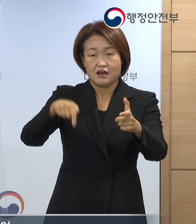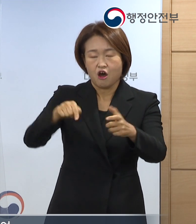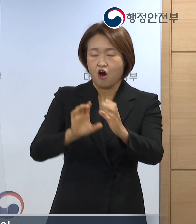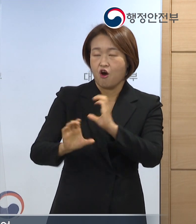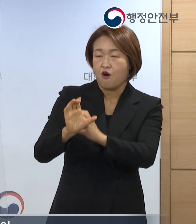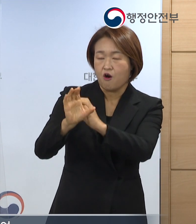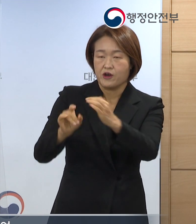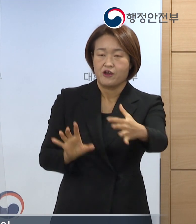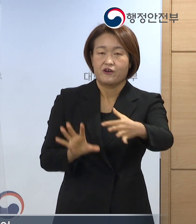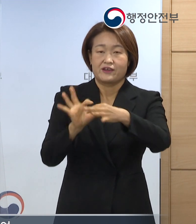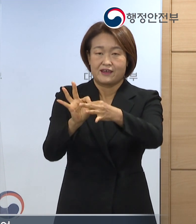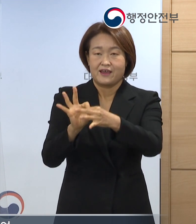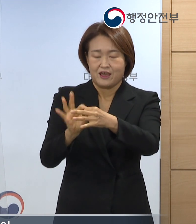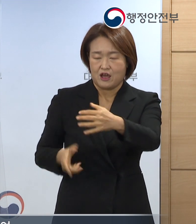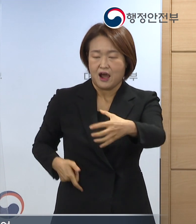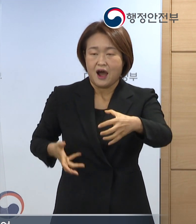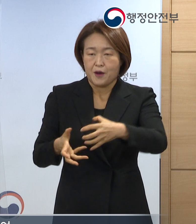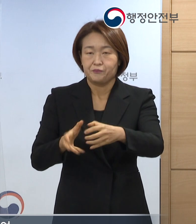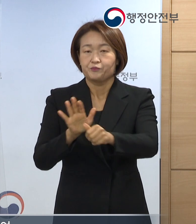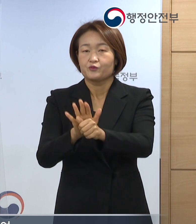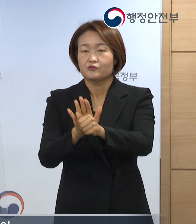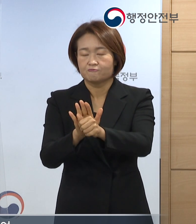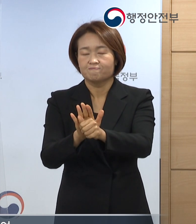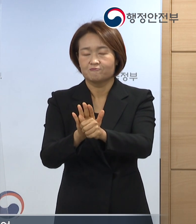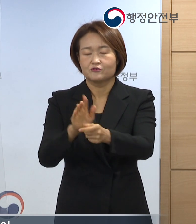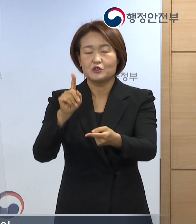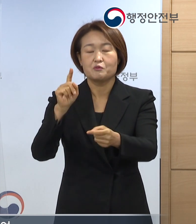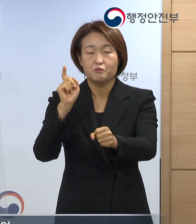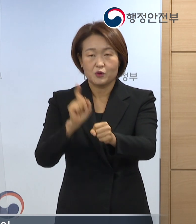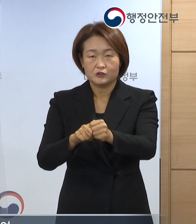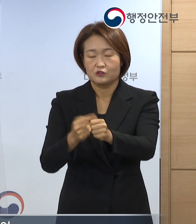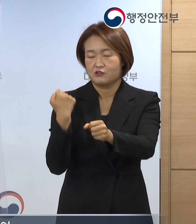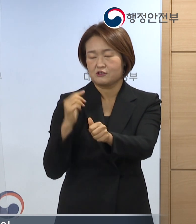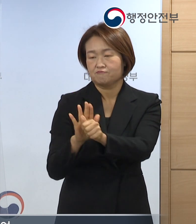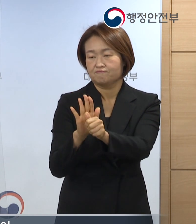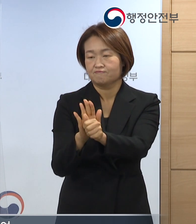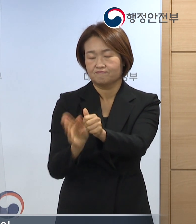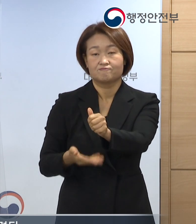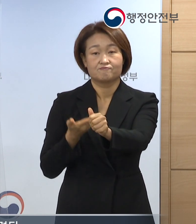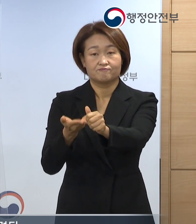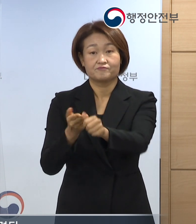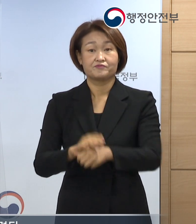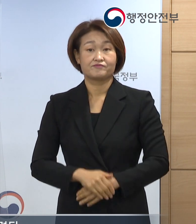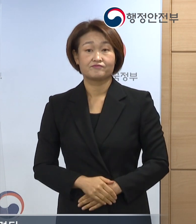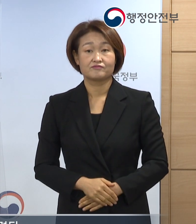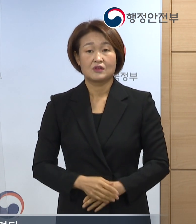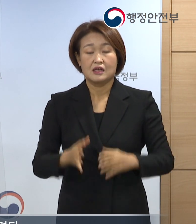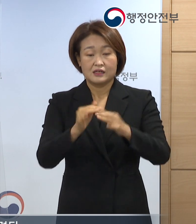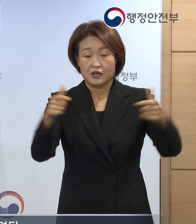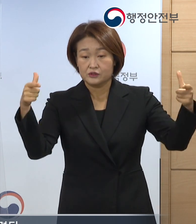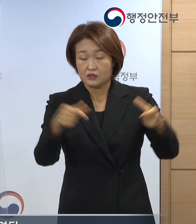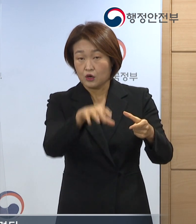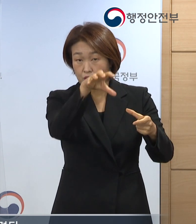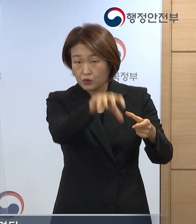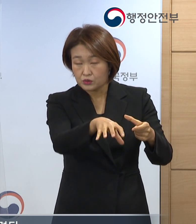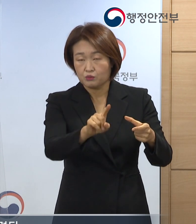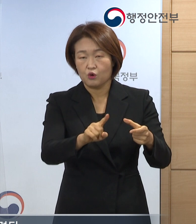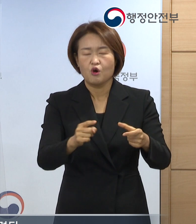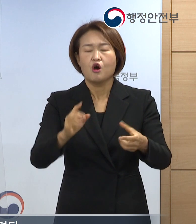수준의 연계협력이 이루어질 수 있도록 적극 뒷받침해 나가겠습니다. 인구 감소지역은